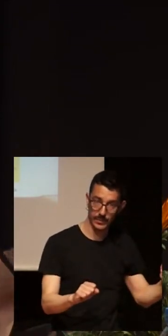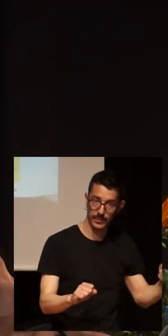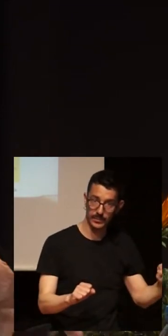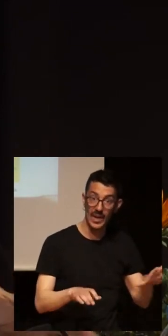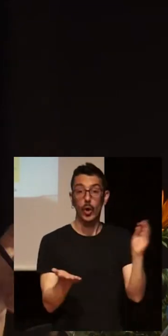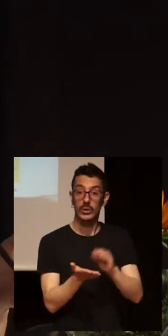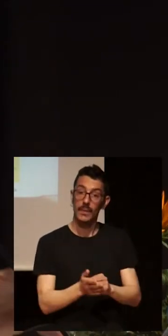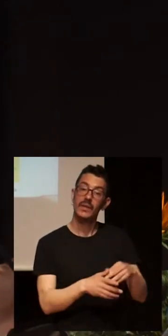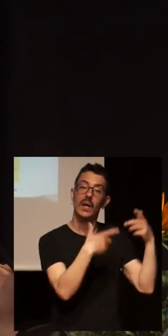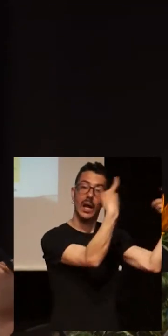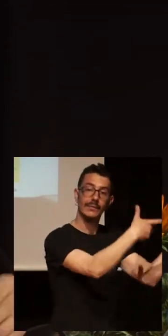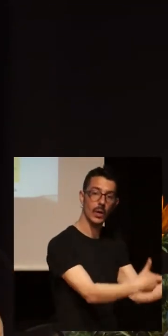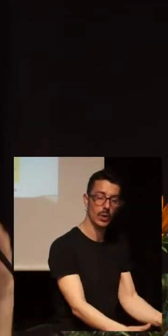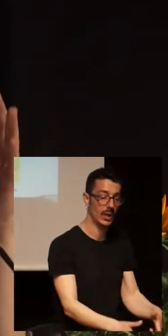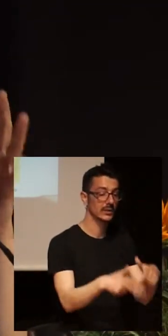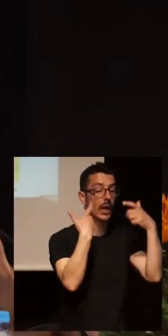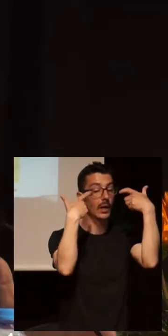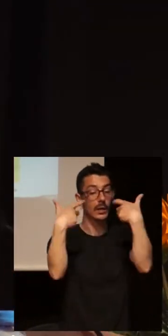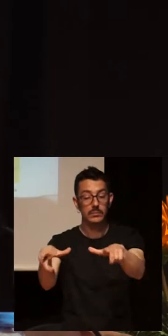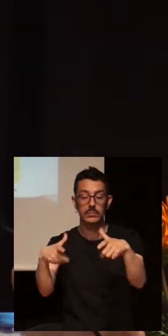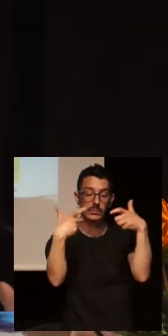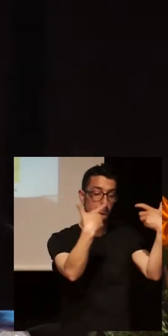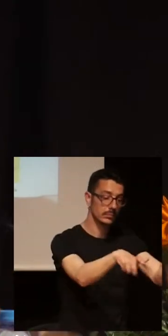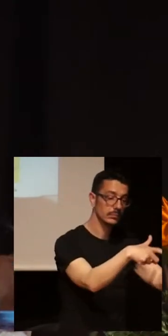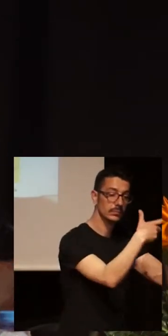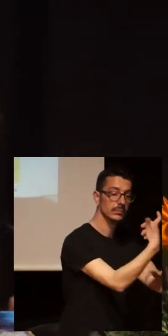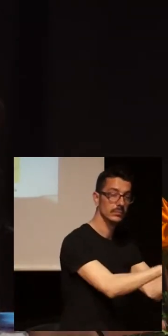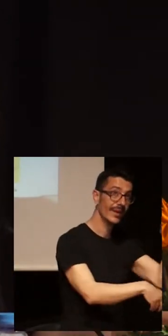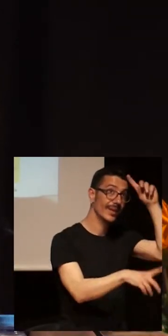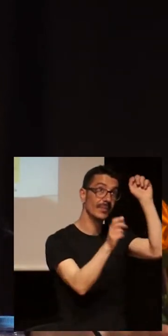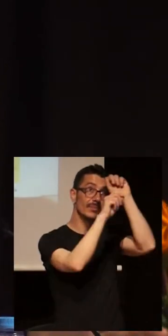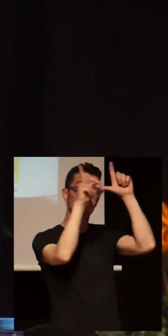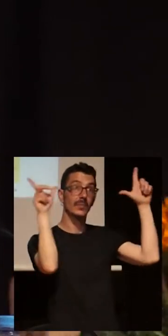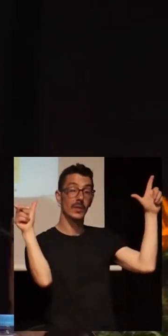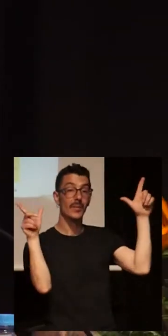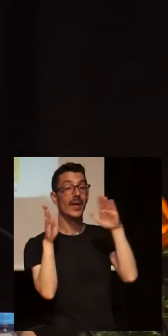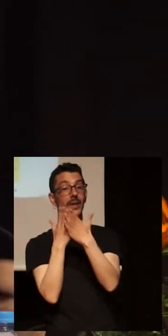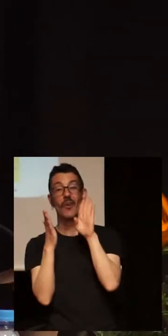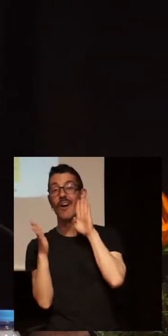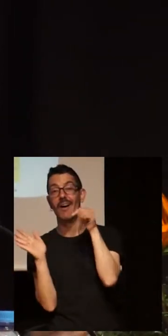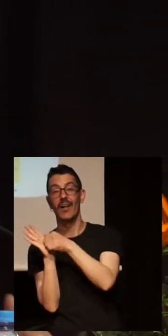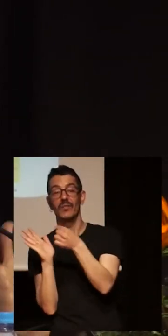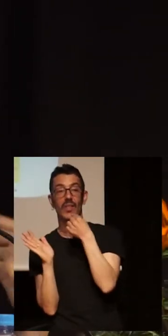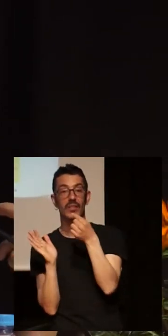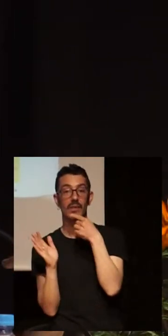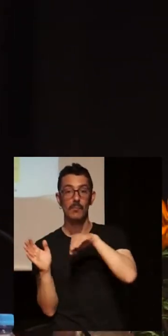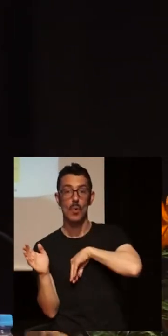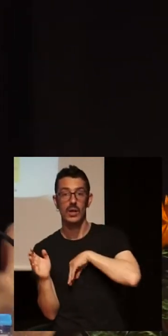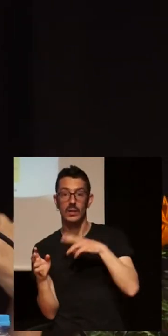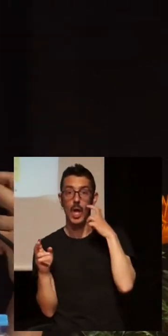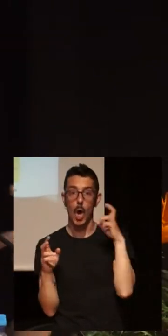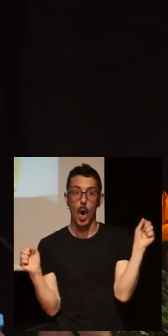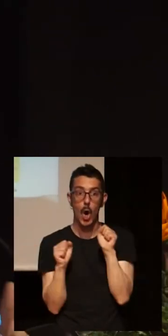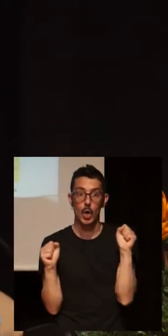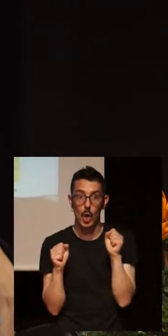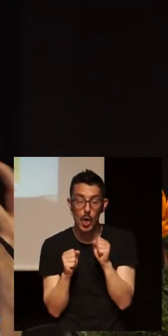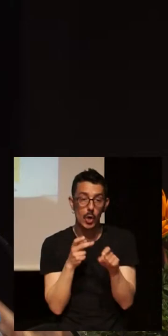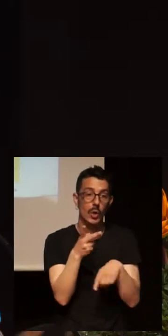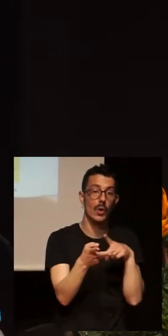the people in that imaginario that Susanne Sontat told about death, horror, victims, culpables, etc.